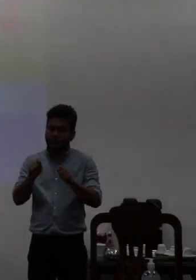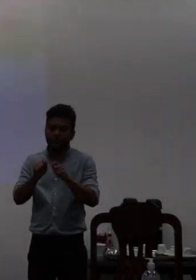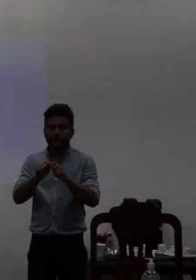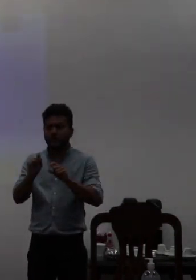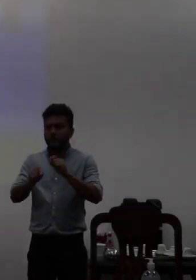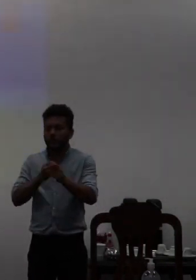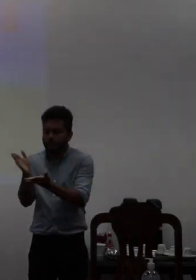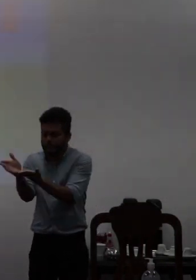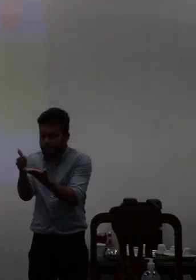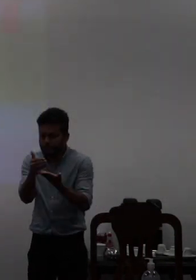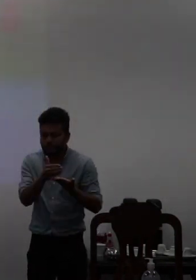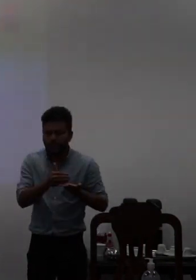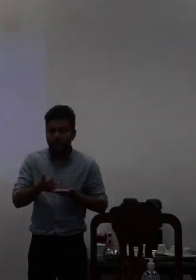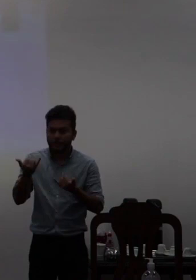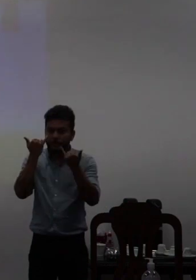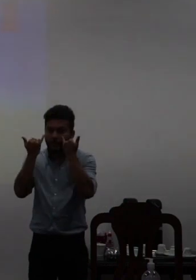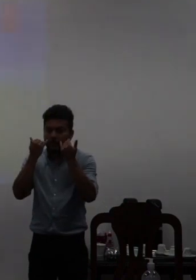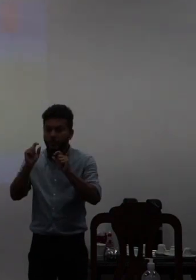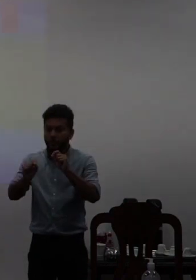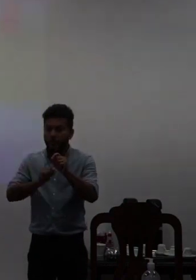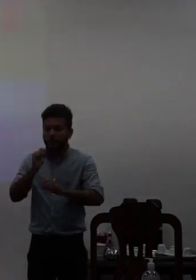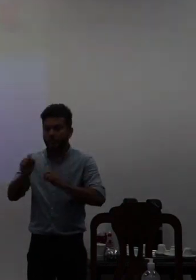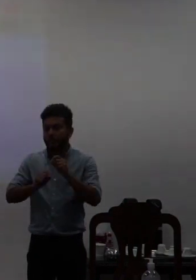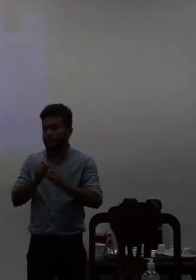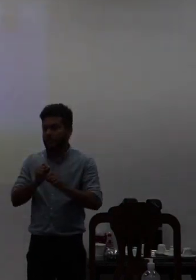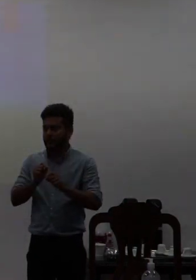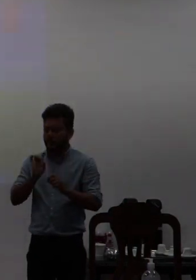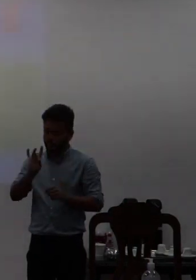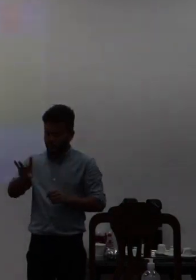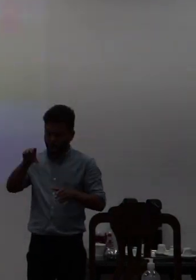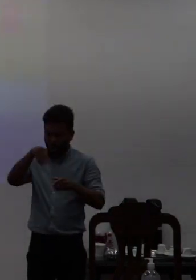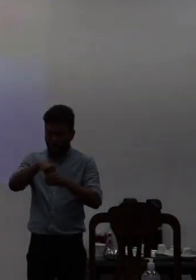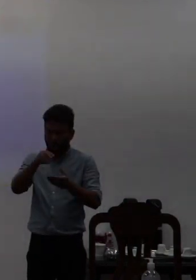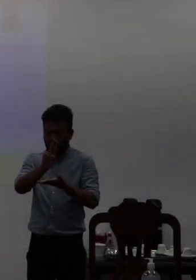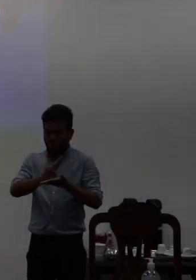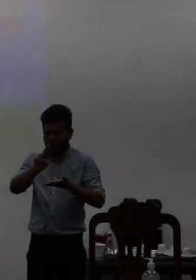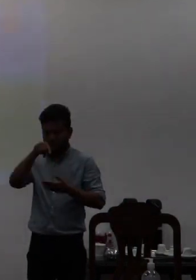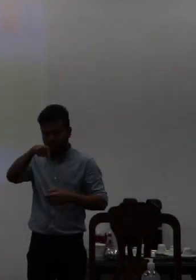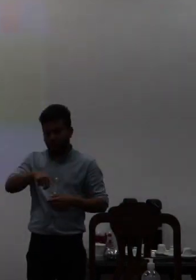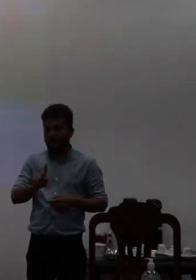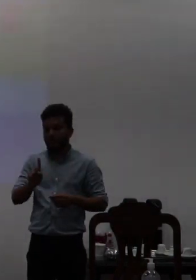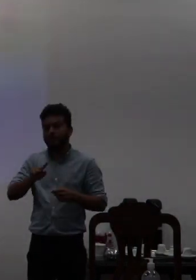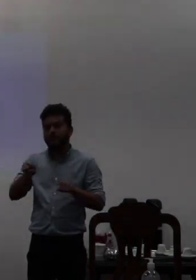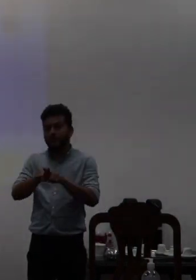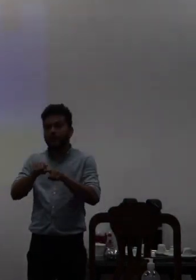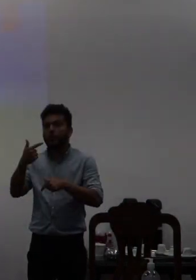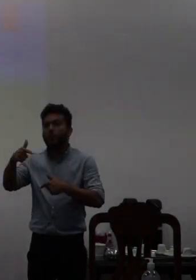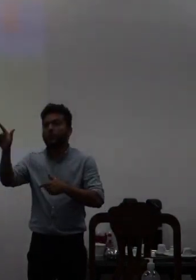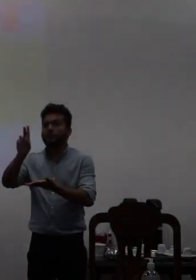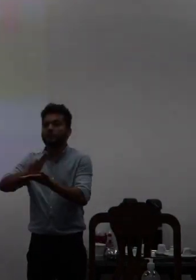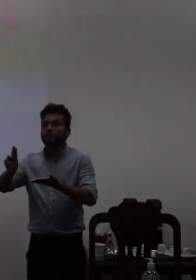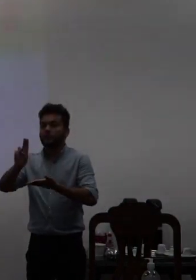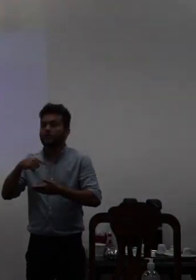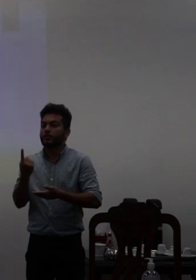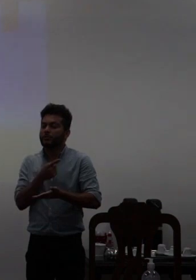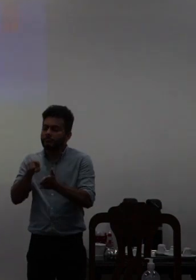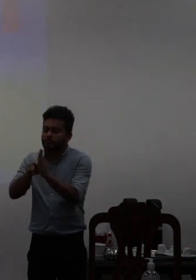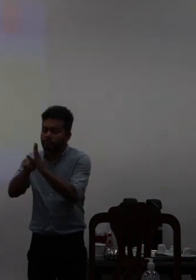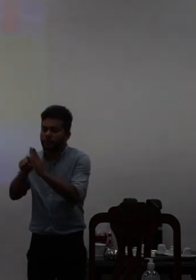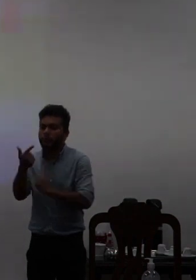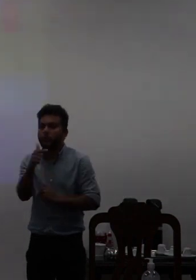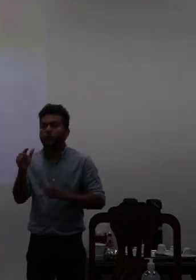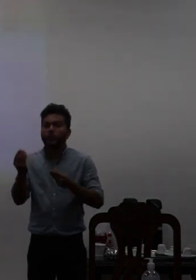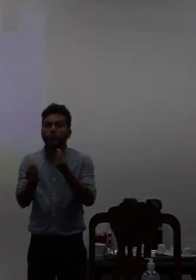nenhuma avaliação anterior de perder não só da universidade mas de outras universidades que nós consultamos não disponibilizar o